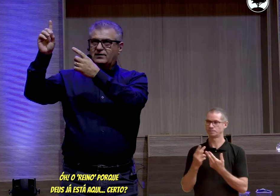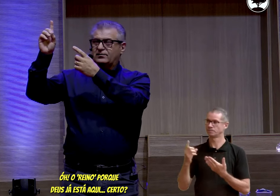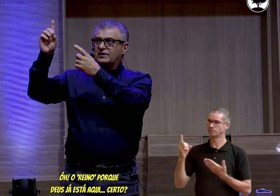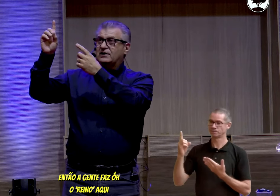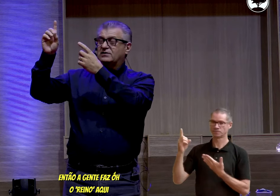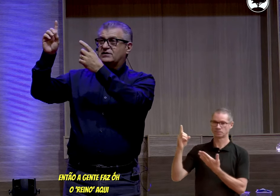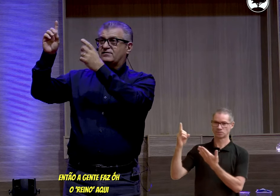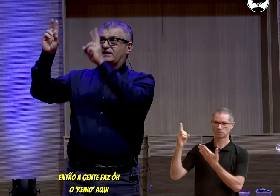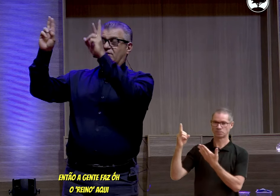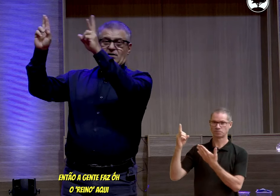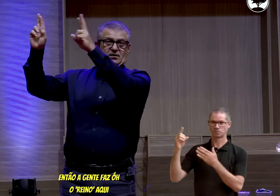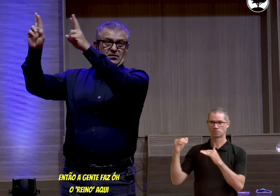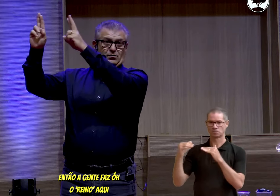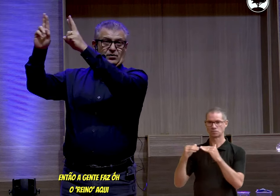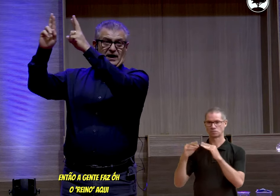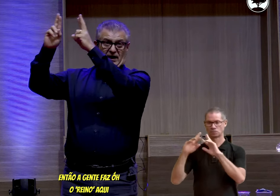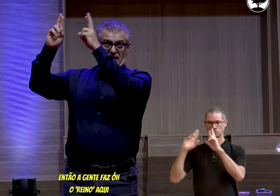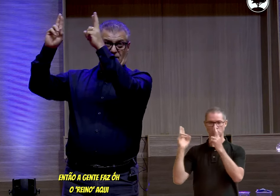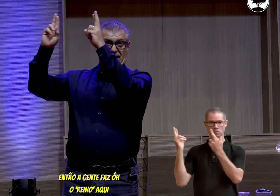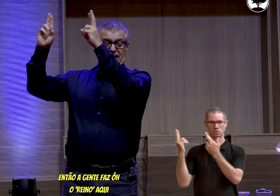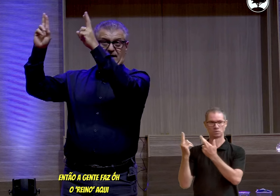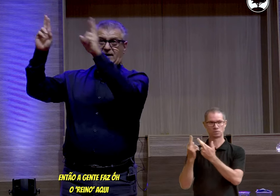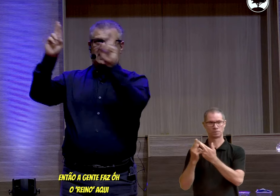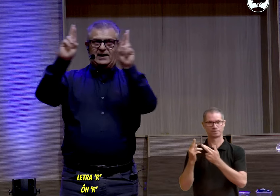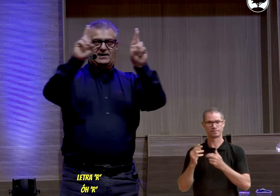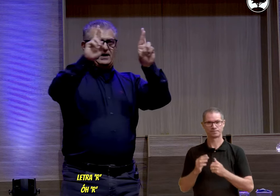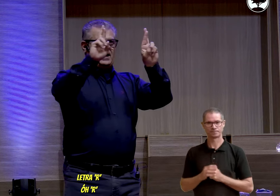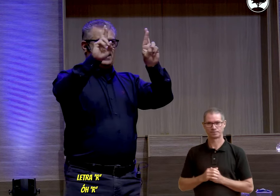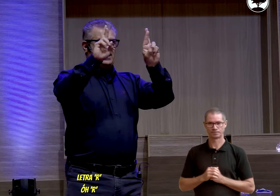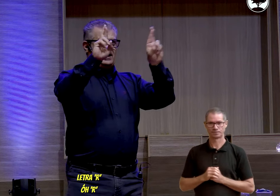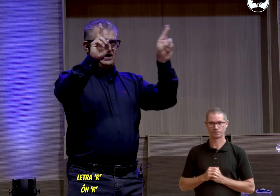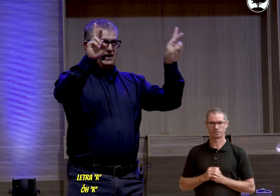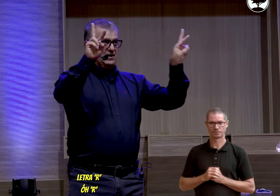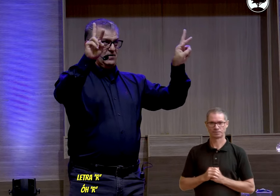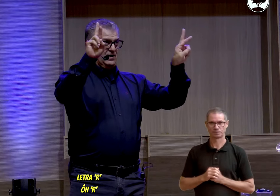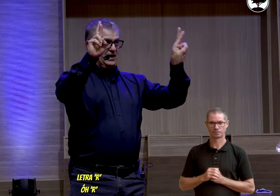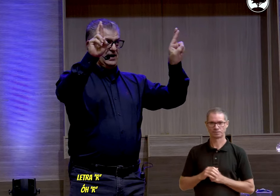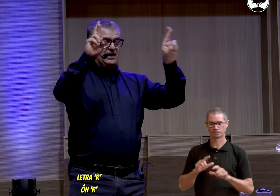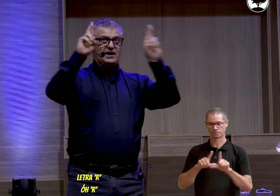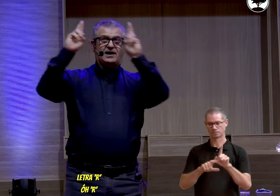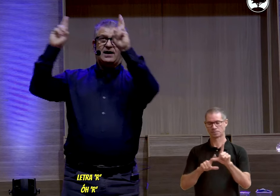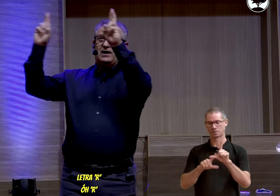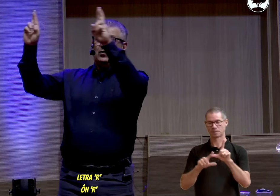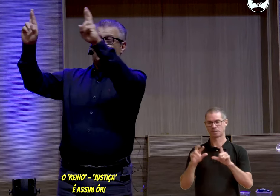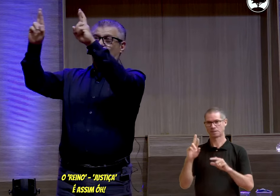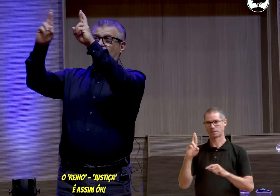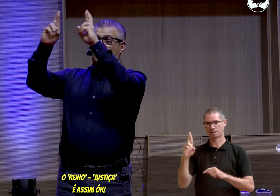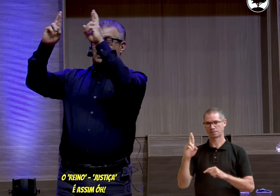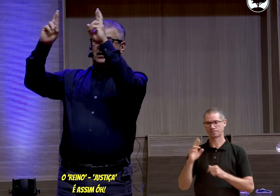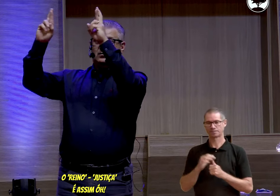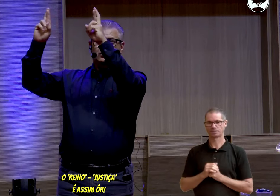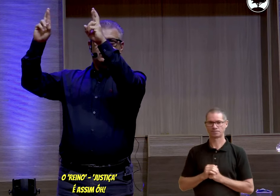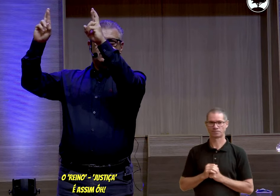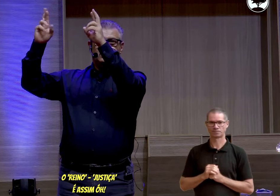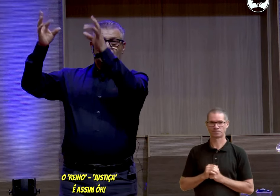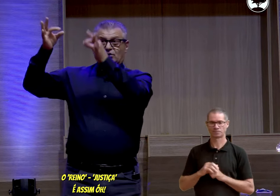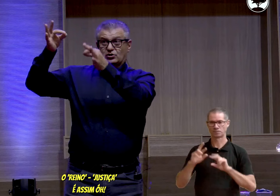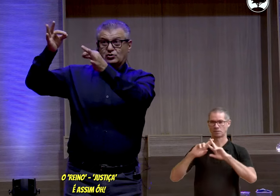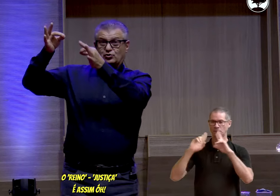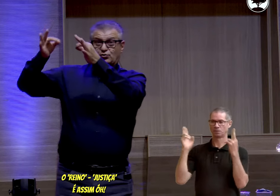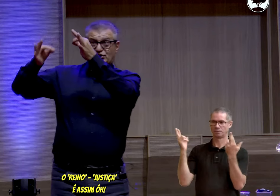aqui, certo, então a gente faz, ó, o reino aqui, letra R, R, o reino,